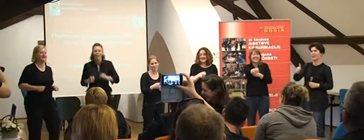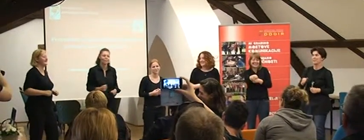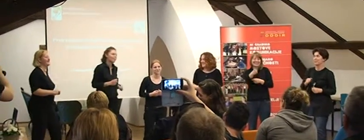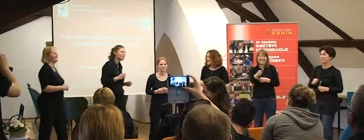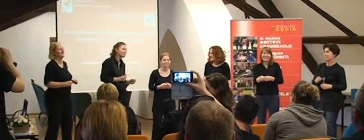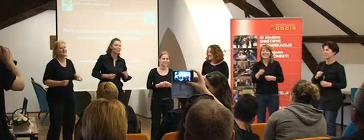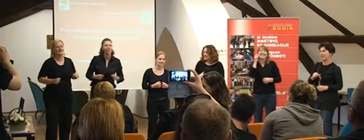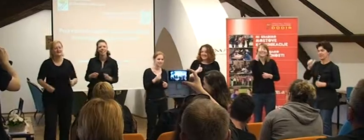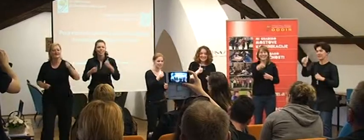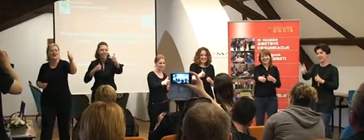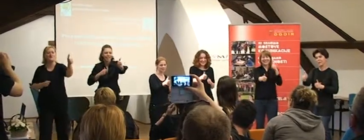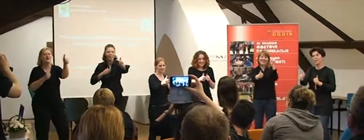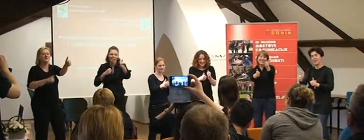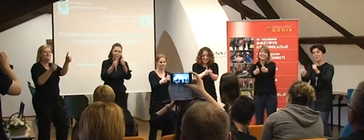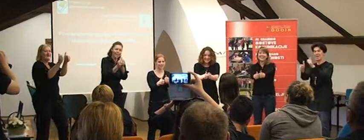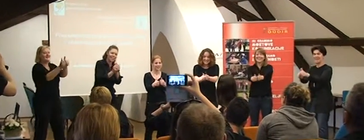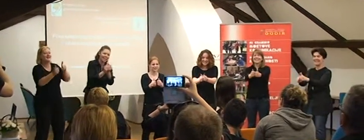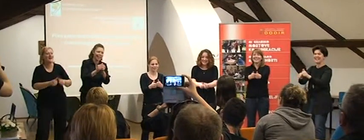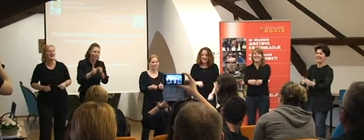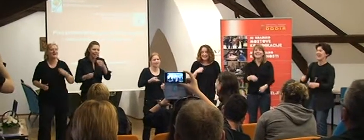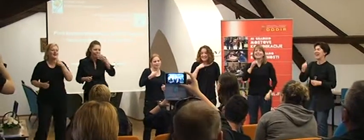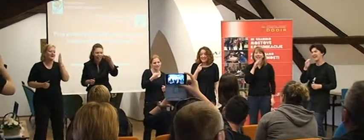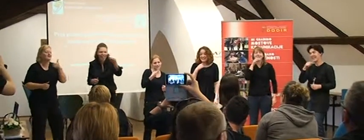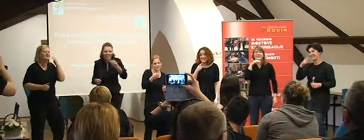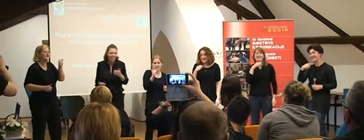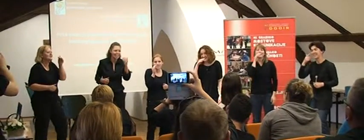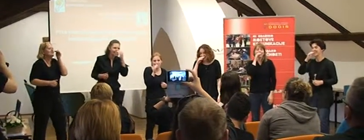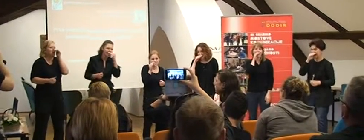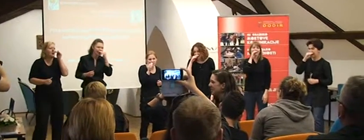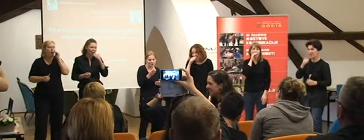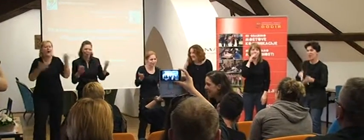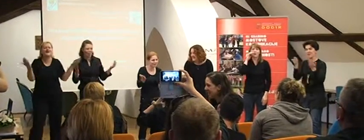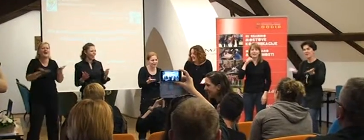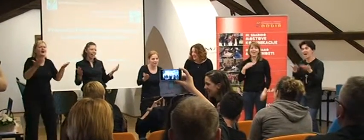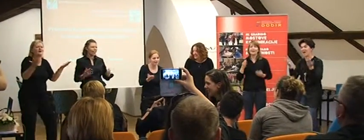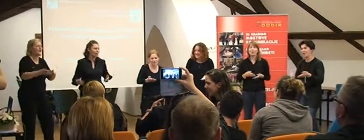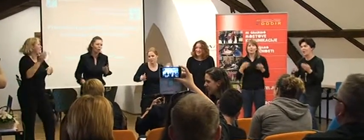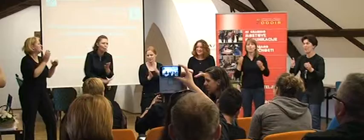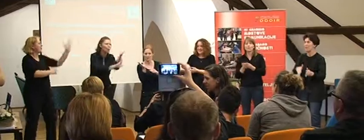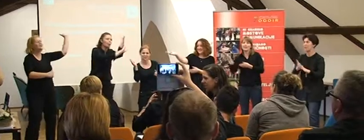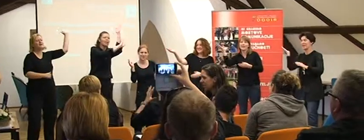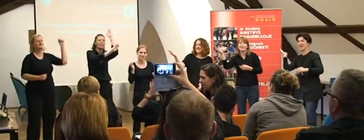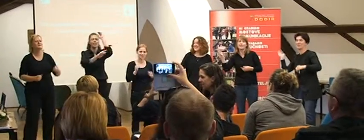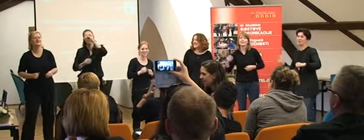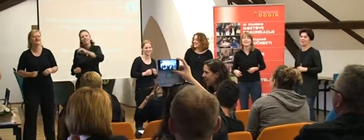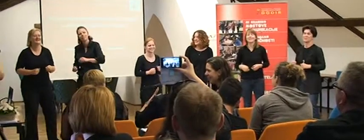Podraži me u snu Za tebe gledem Lepsi tiho kako povjeći